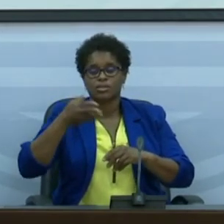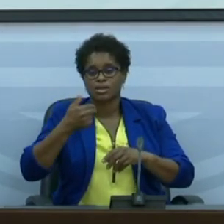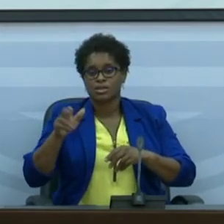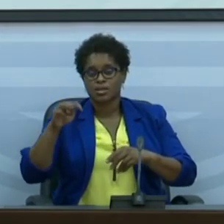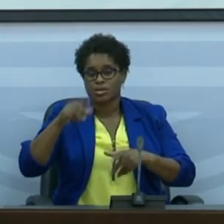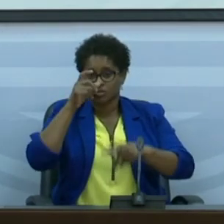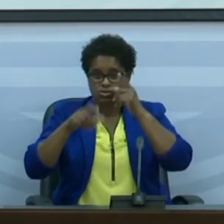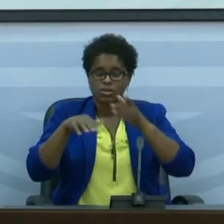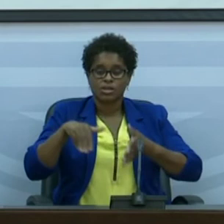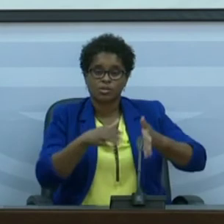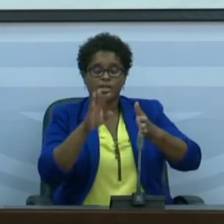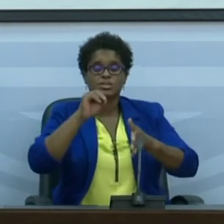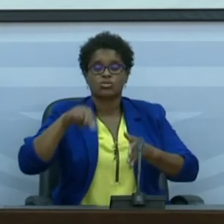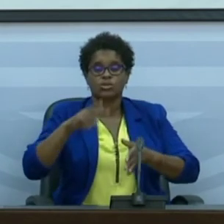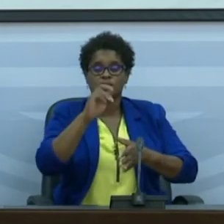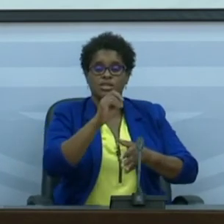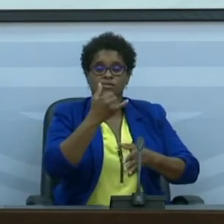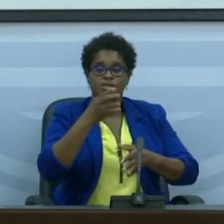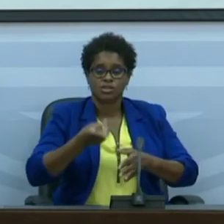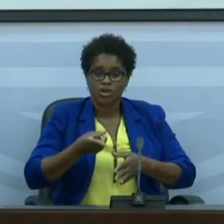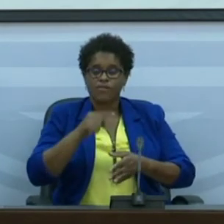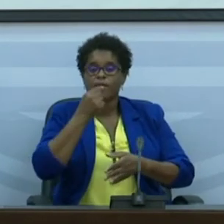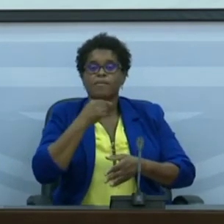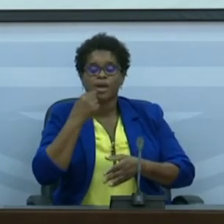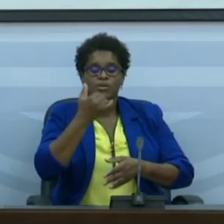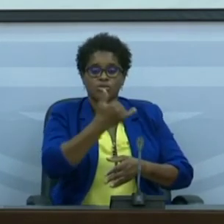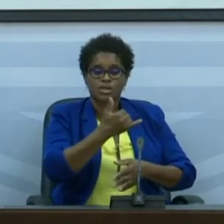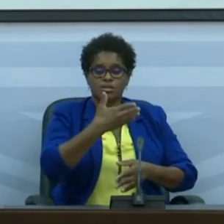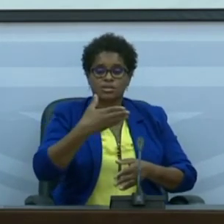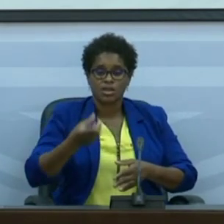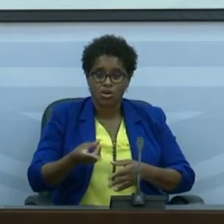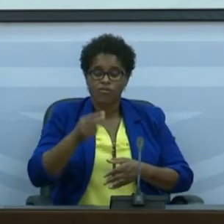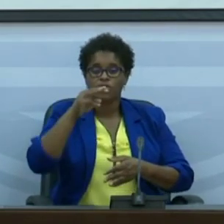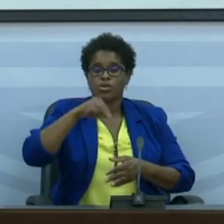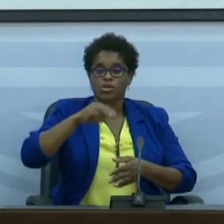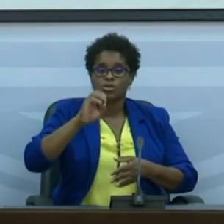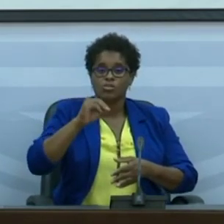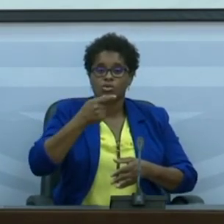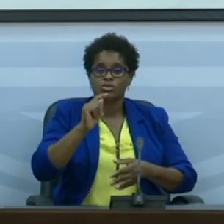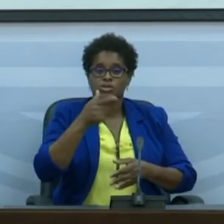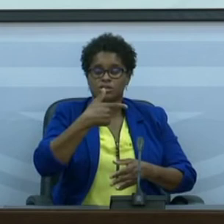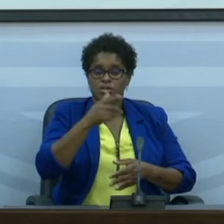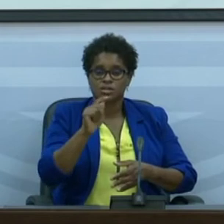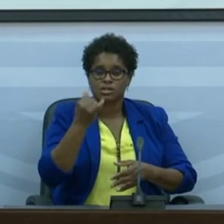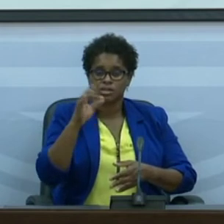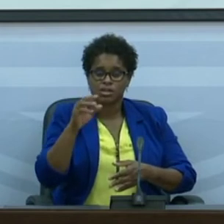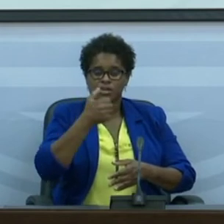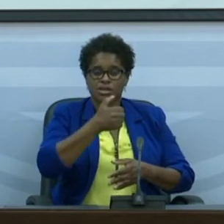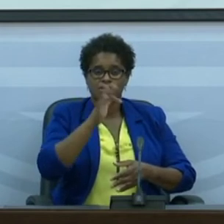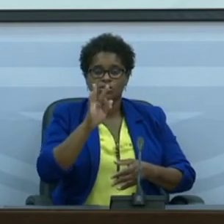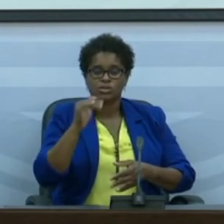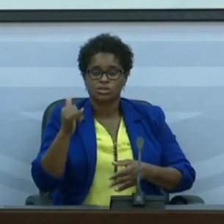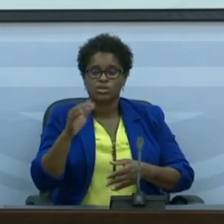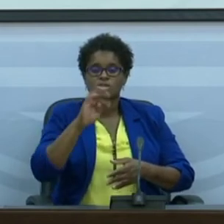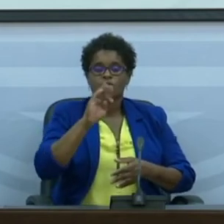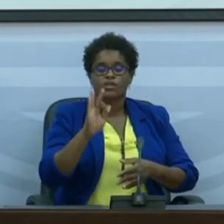339 Maio que tem 219 Mosteiros que tem 542 São Filipe